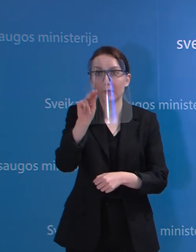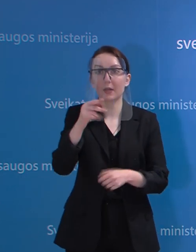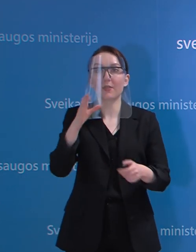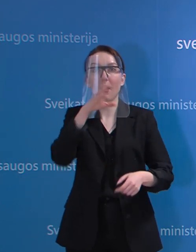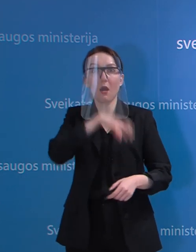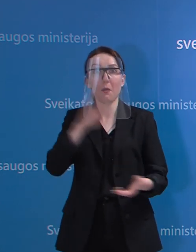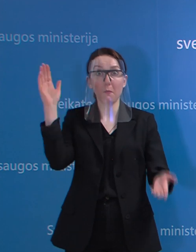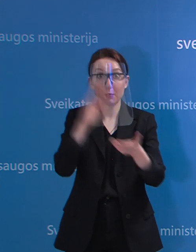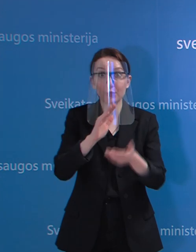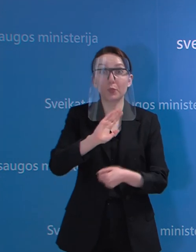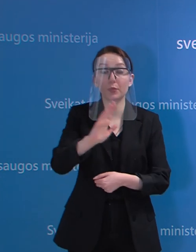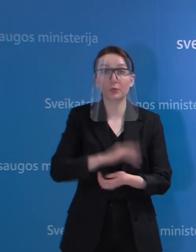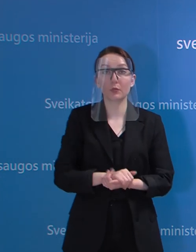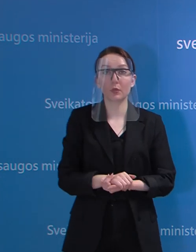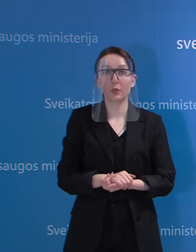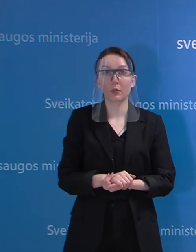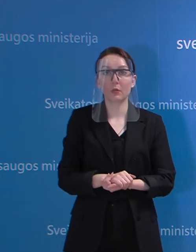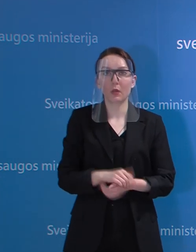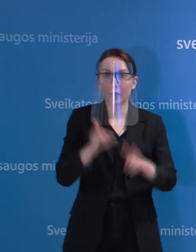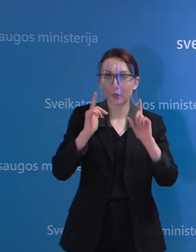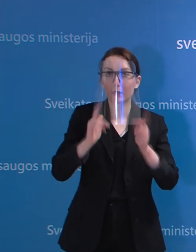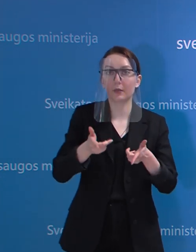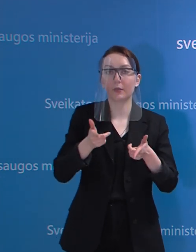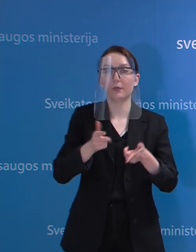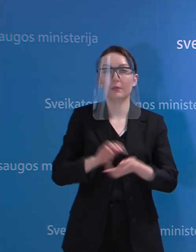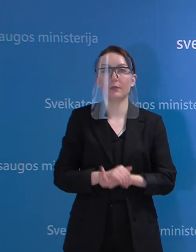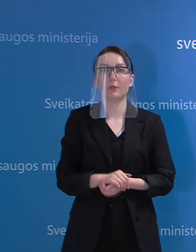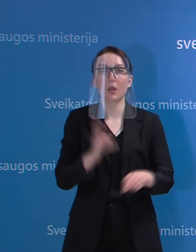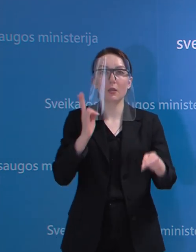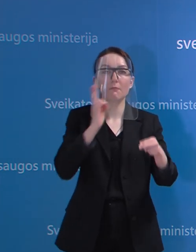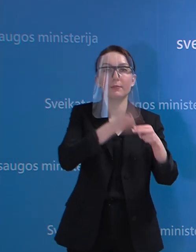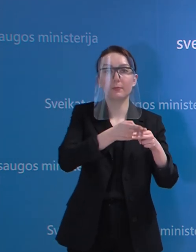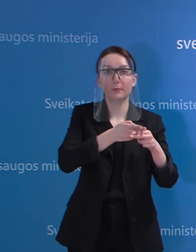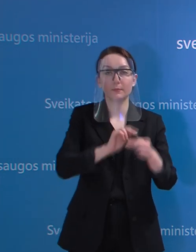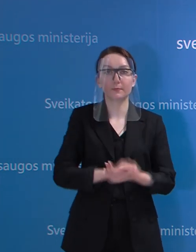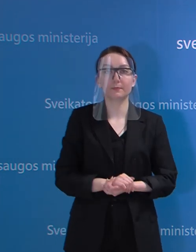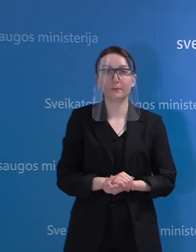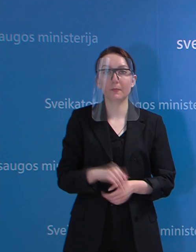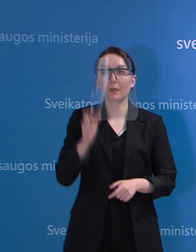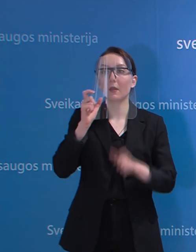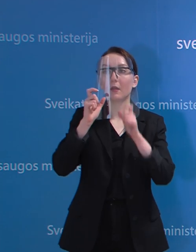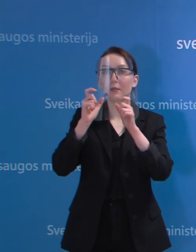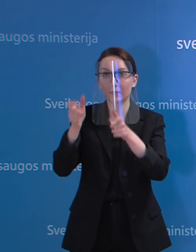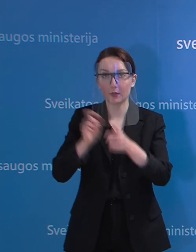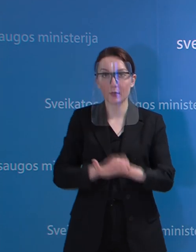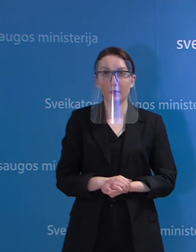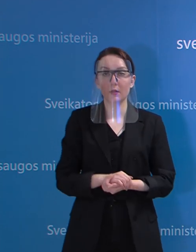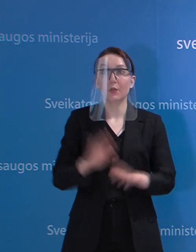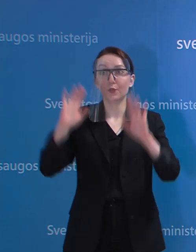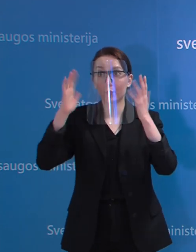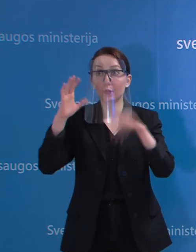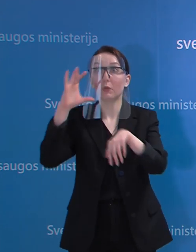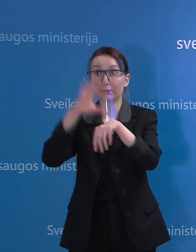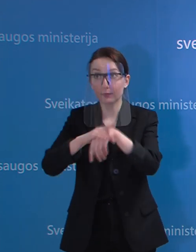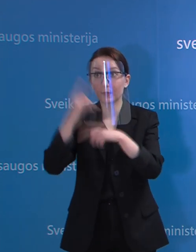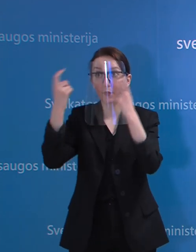atlyginimų mažinimo. Ar bus įmama si priemonių tokiems veiksmams užkirsti? Tai prašom informuoti apie tokius atvejus, jeigu jūs